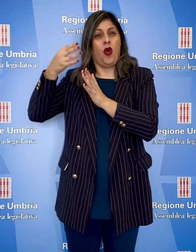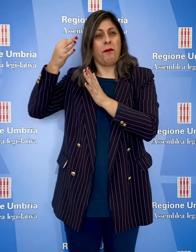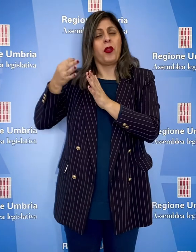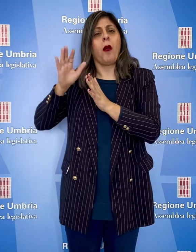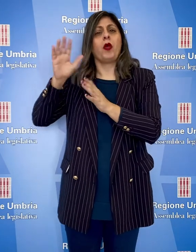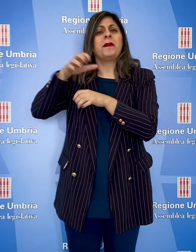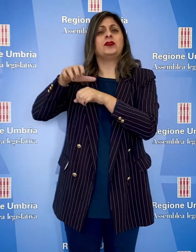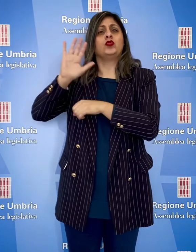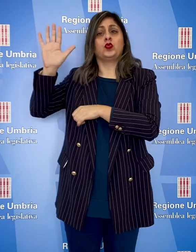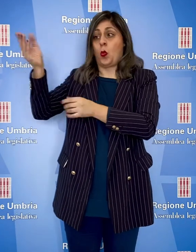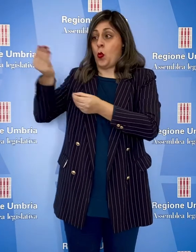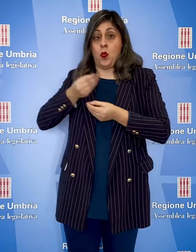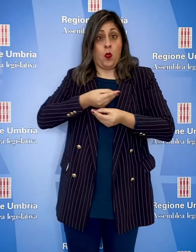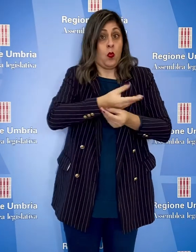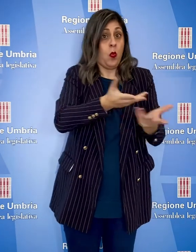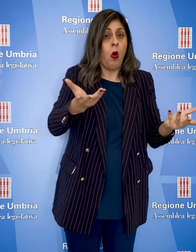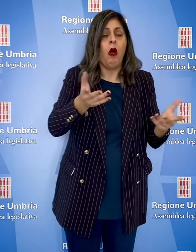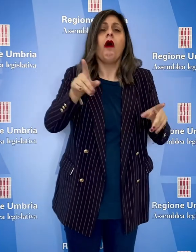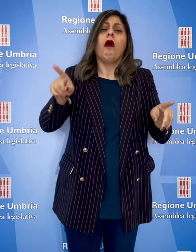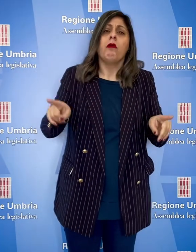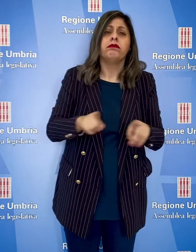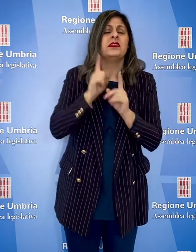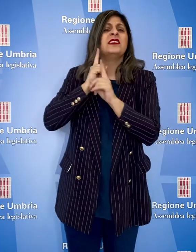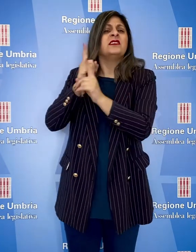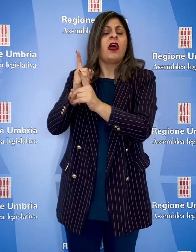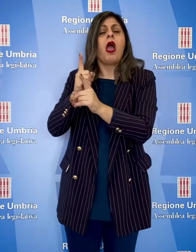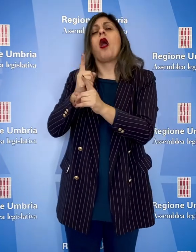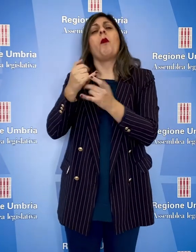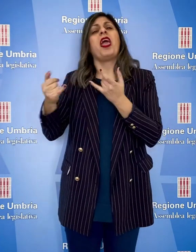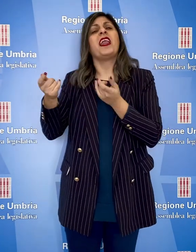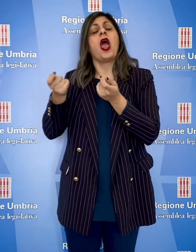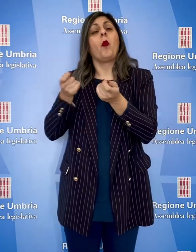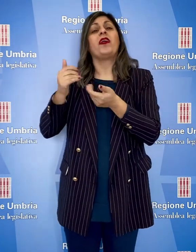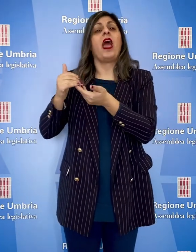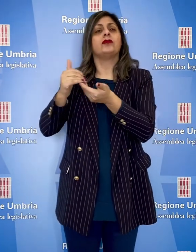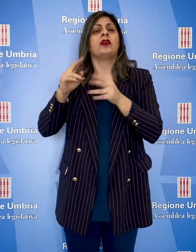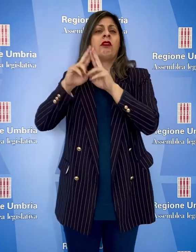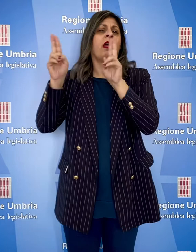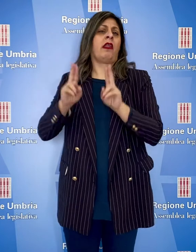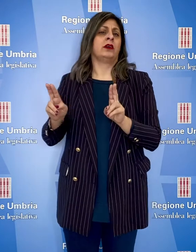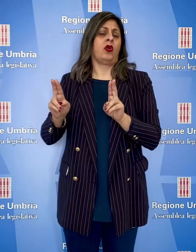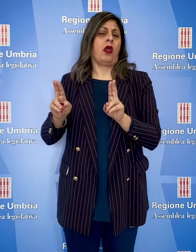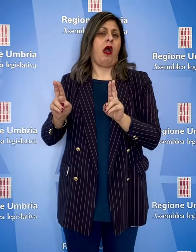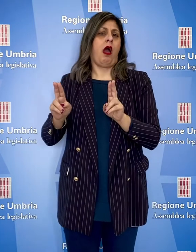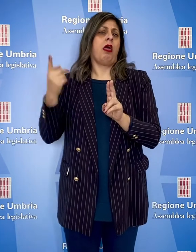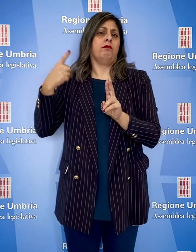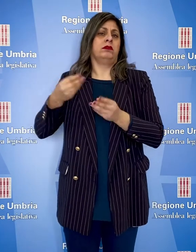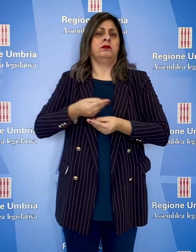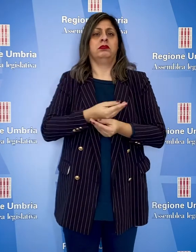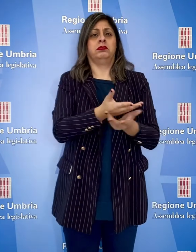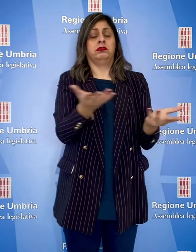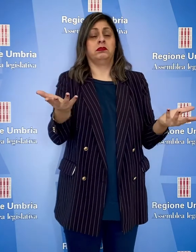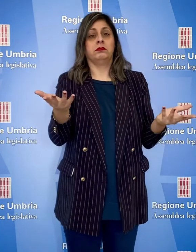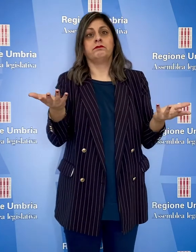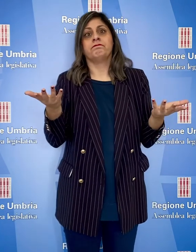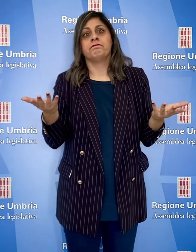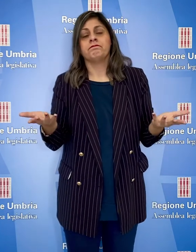istituiti dallo stesso Ministero e sulle linee guida delle associazioni internazionali. Risulta